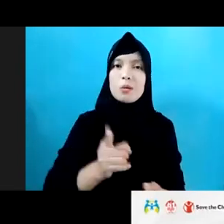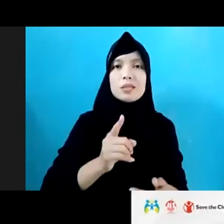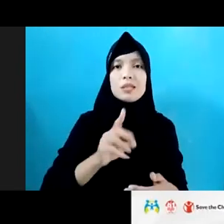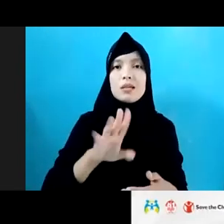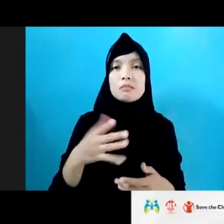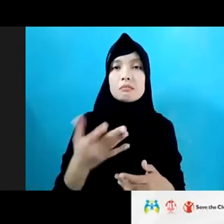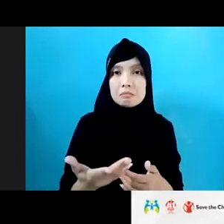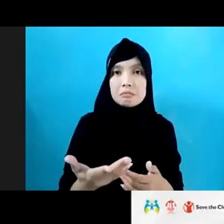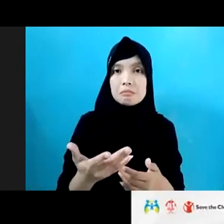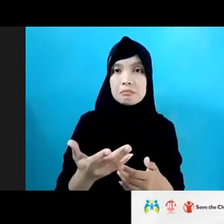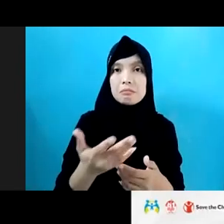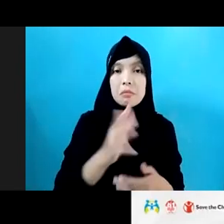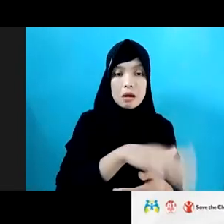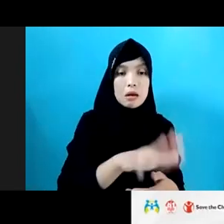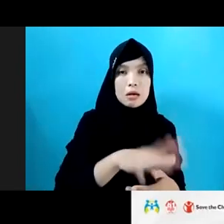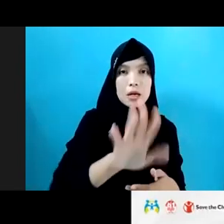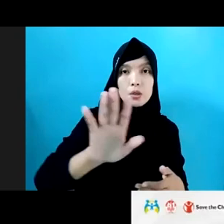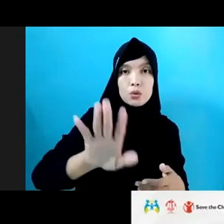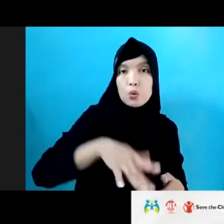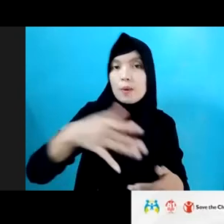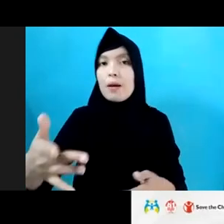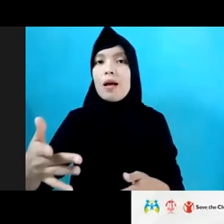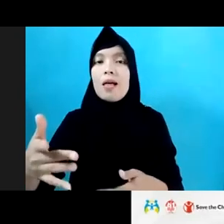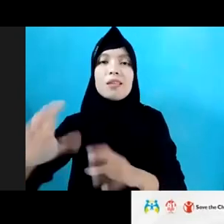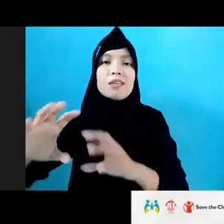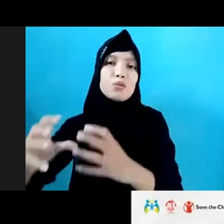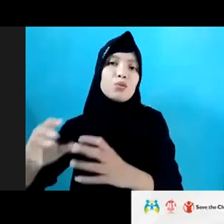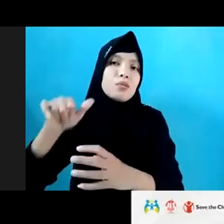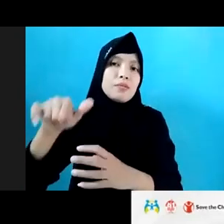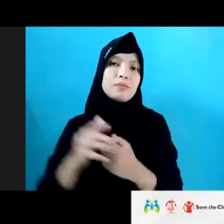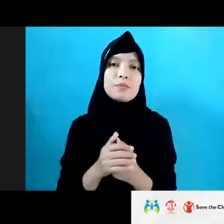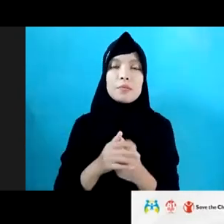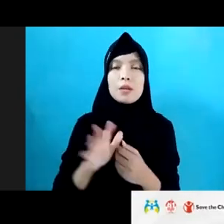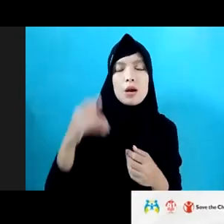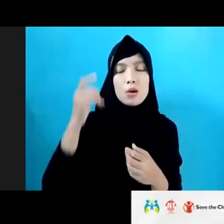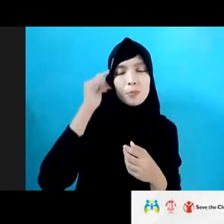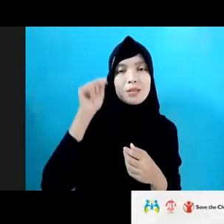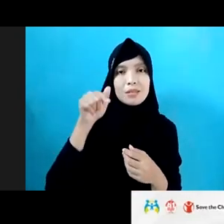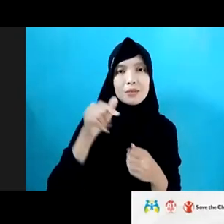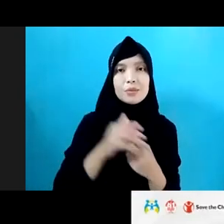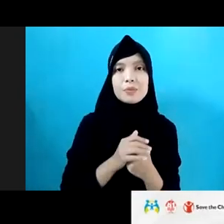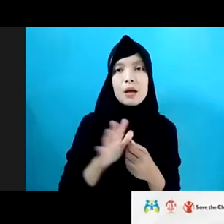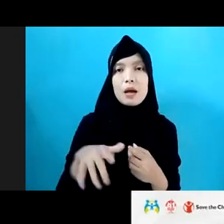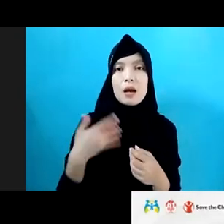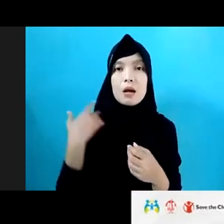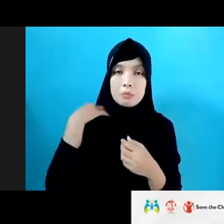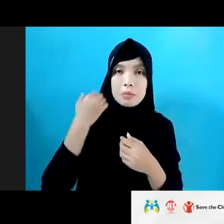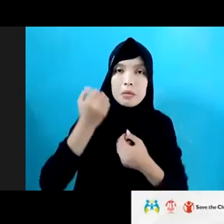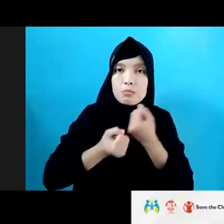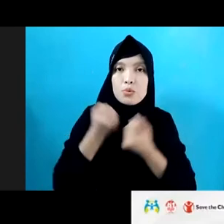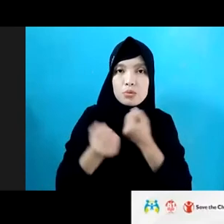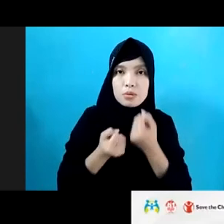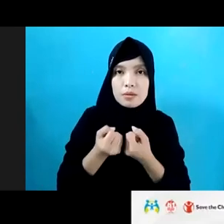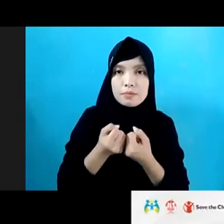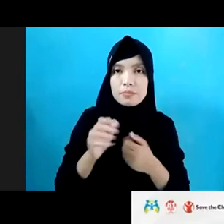kembali ke dunia yang sebelumnya. Jadi saya kira itu, Ibu Yanti, kami berusaha, dan salah